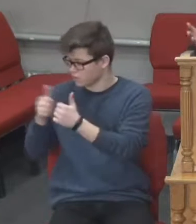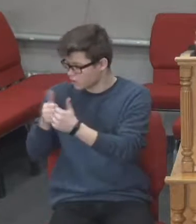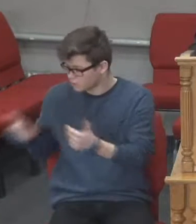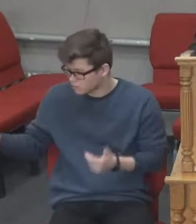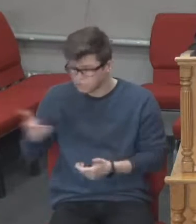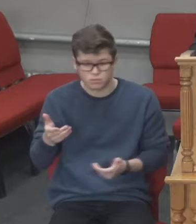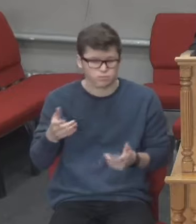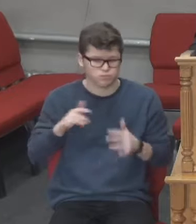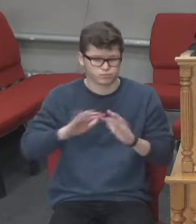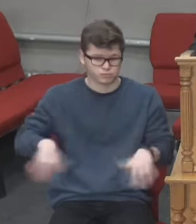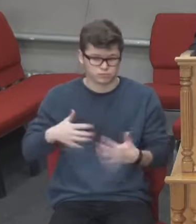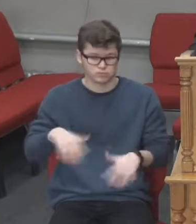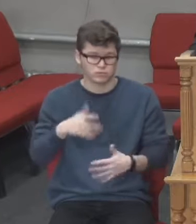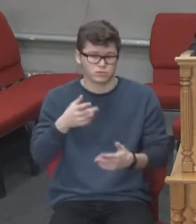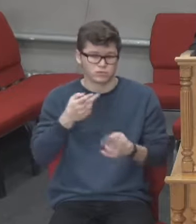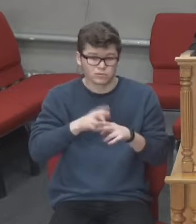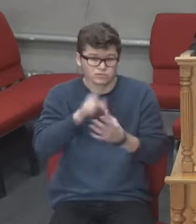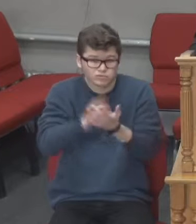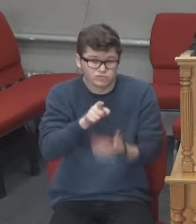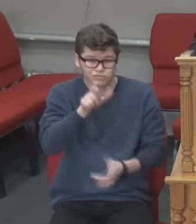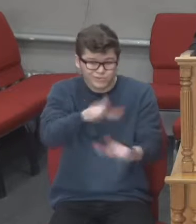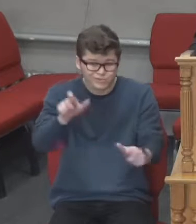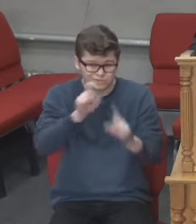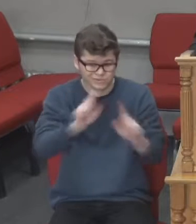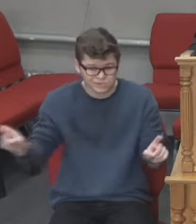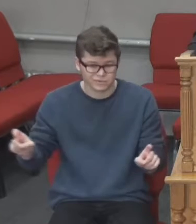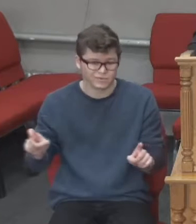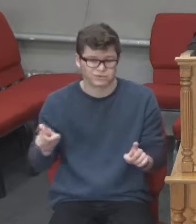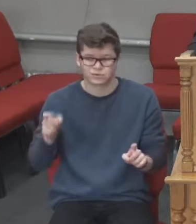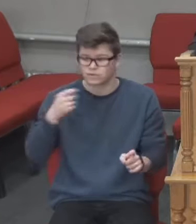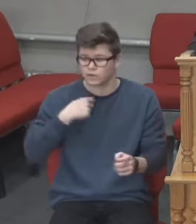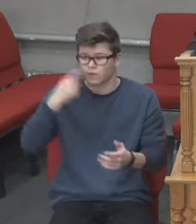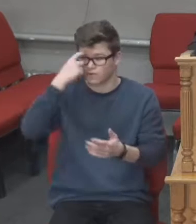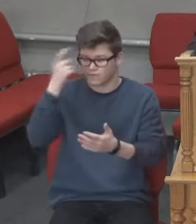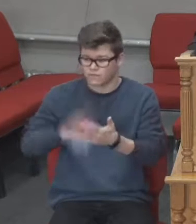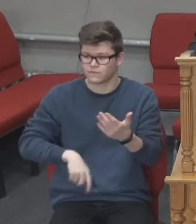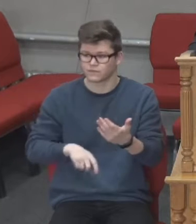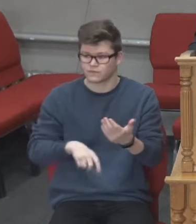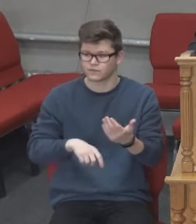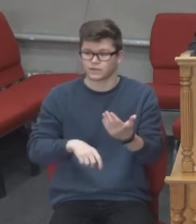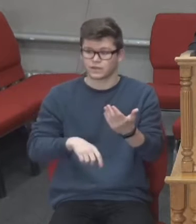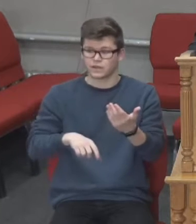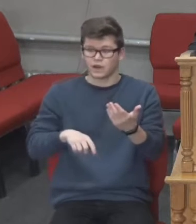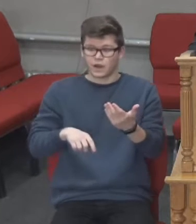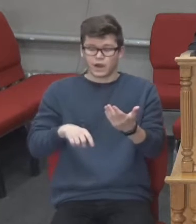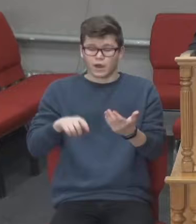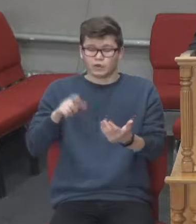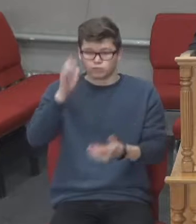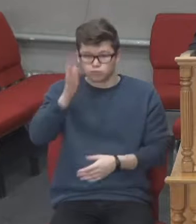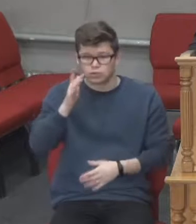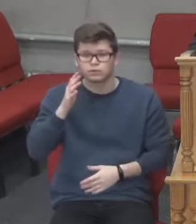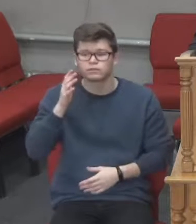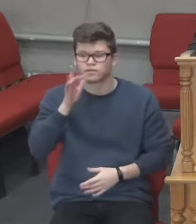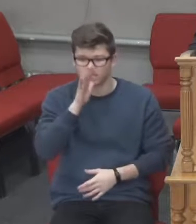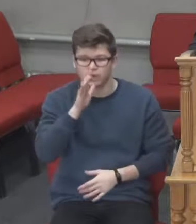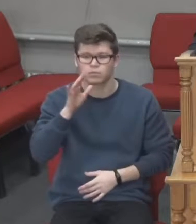це ваші місця. І вони будуть заповнені, ми впевнені, пройде небагато часу, і церква буде